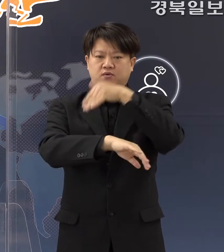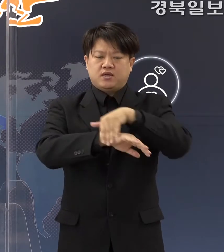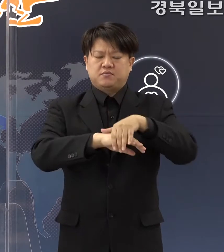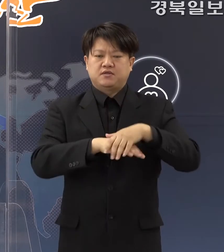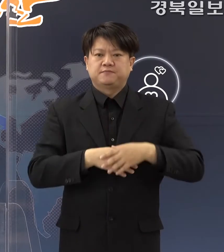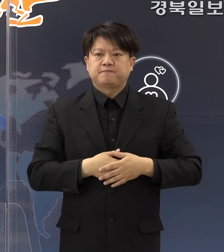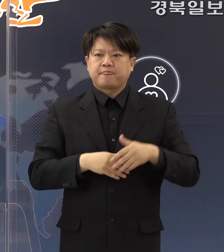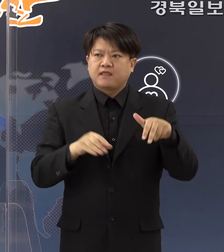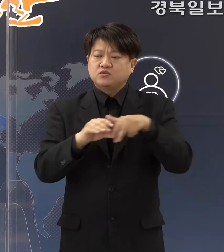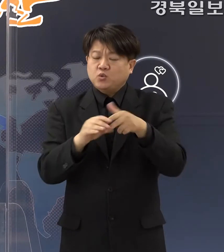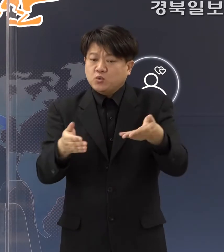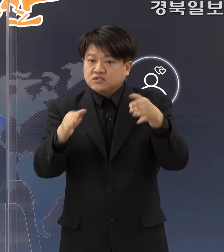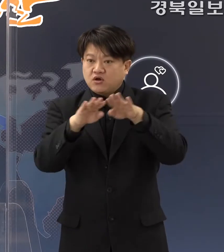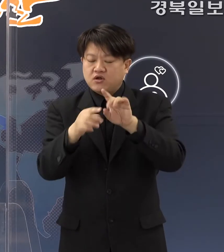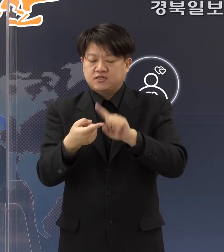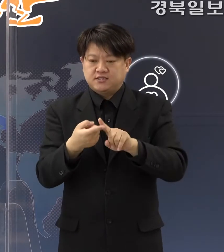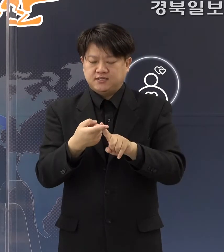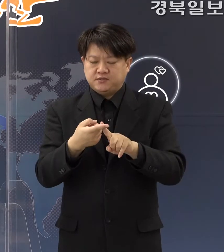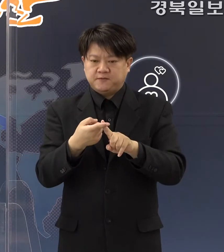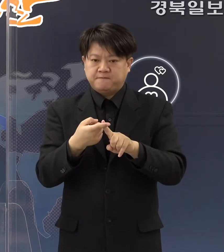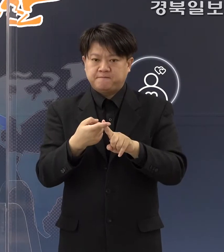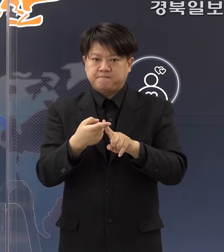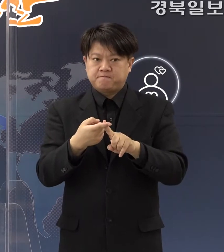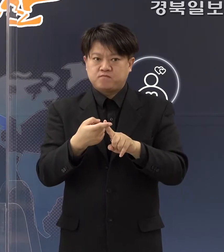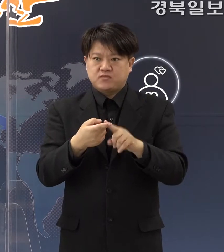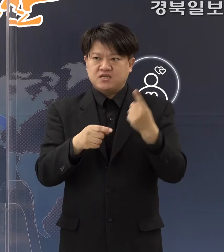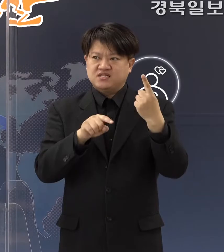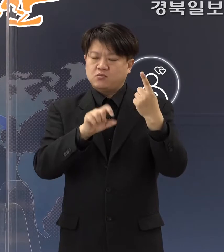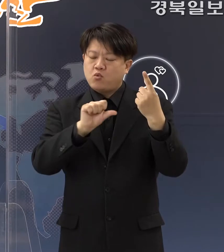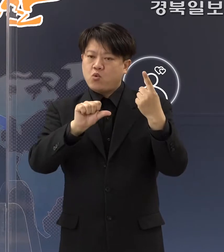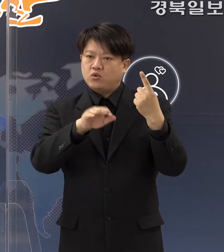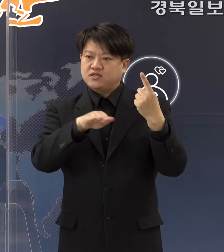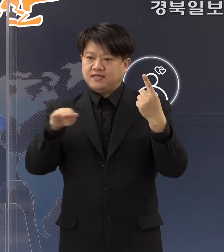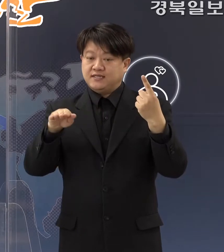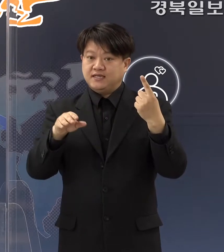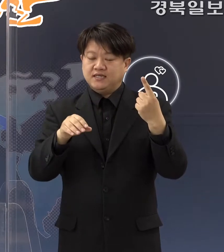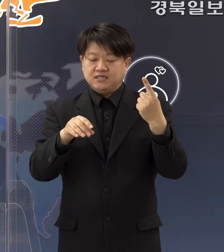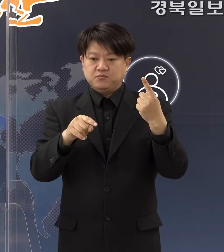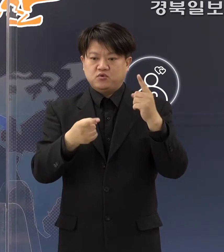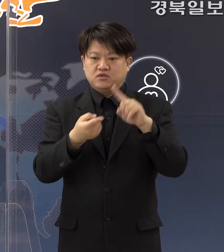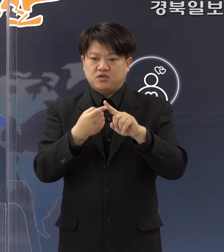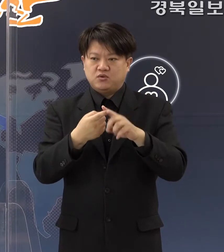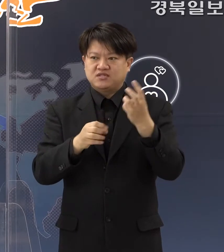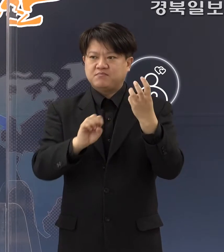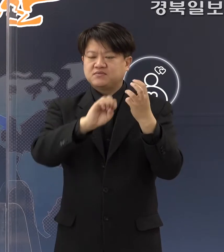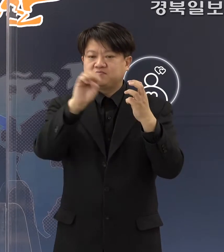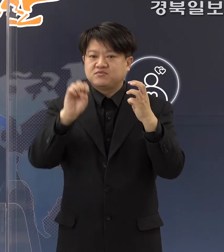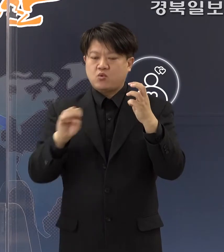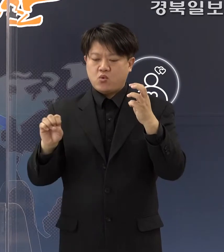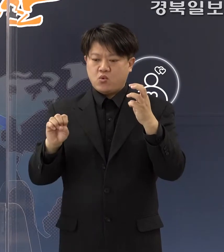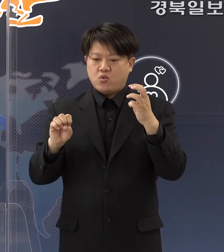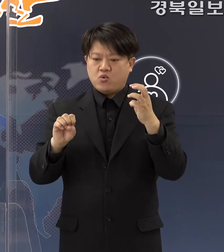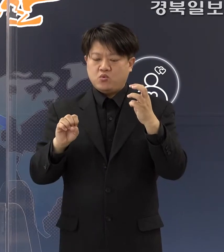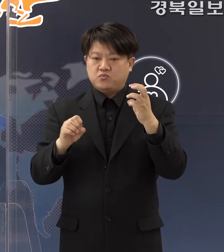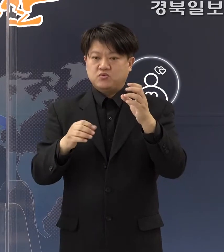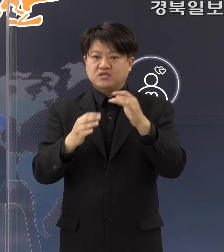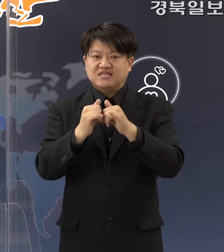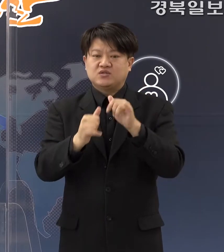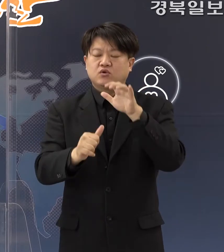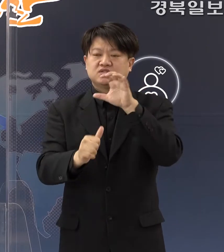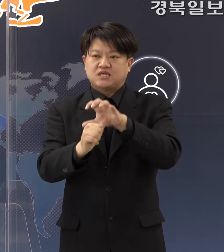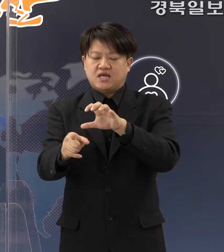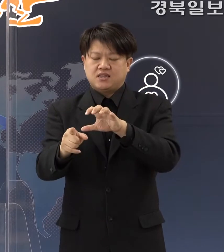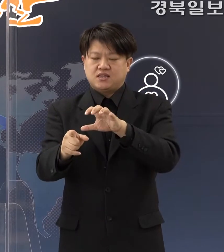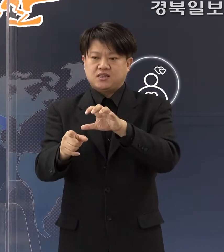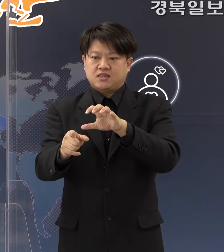종교시설에 대해서는 지금 1.5단계 기준대로 저희들 30% 인원 제한 및 종교시설에 대한